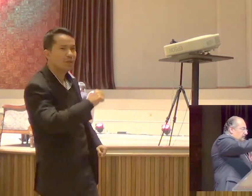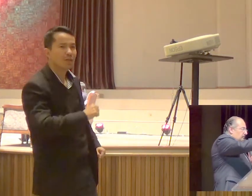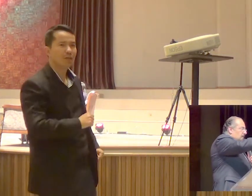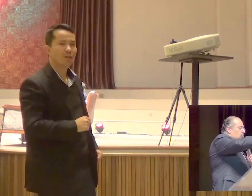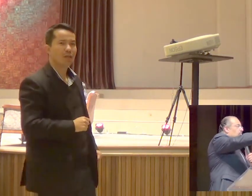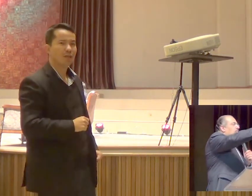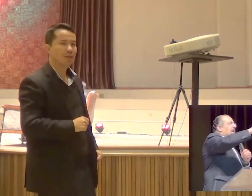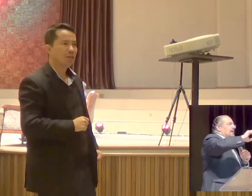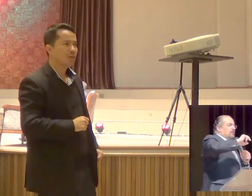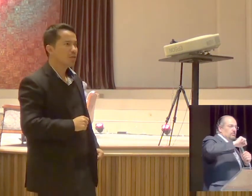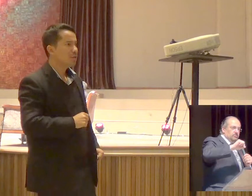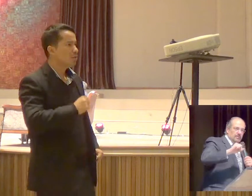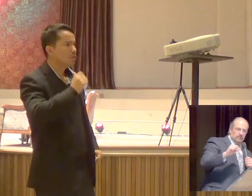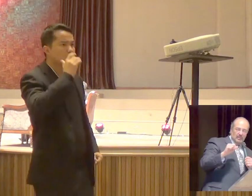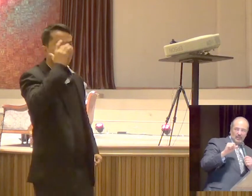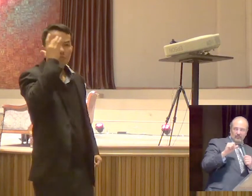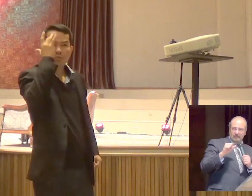Em algum lugar que eu não sei o que é